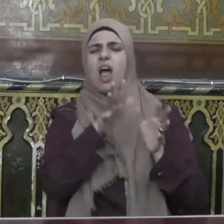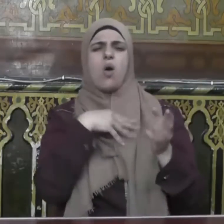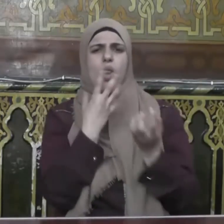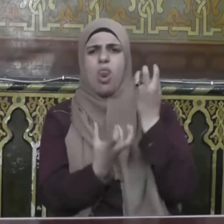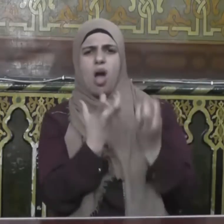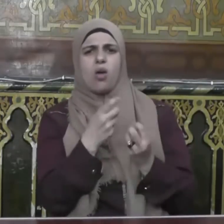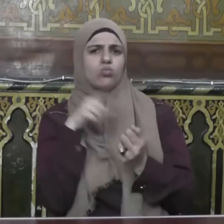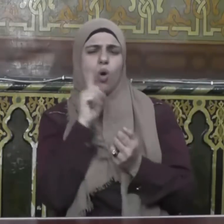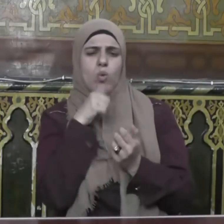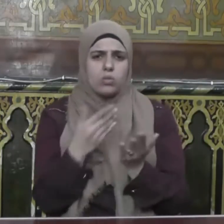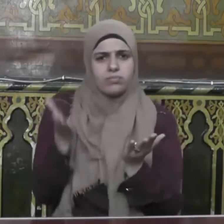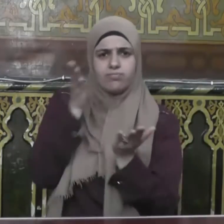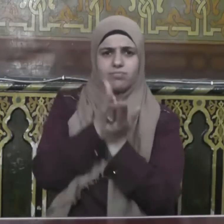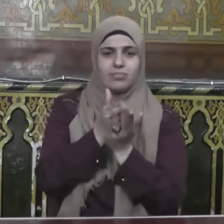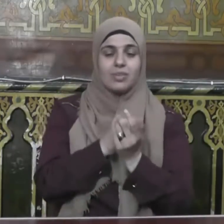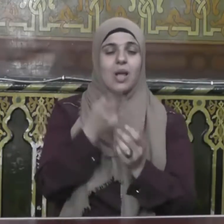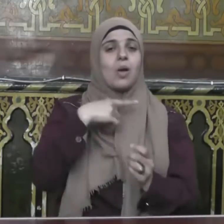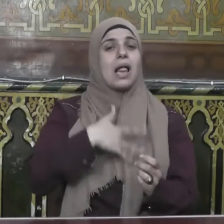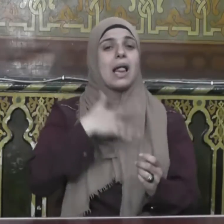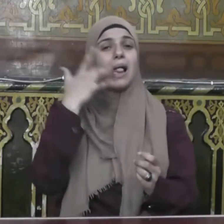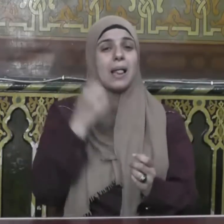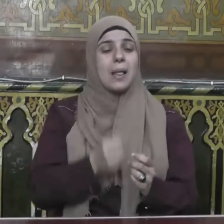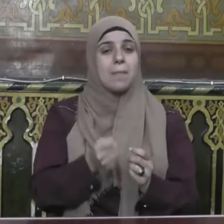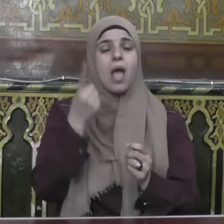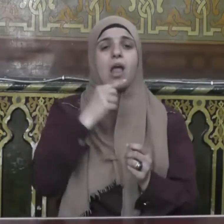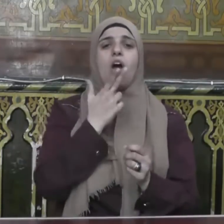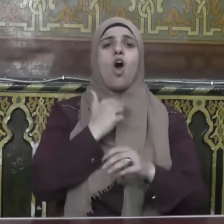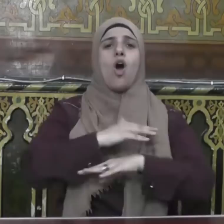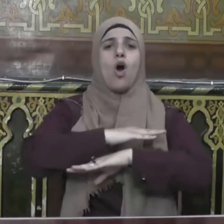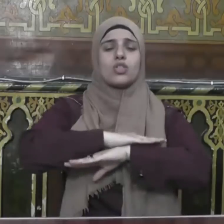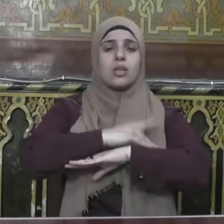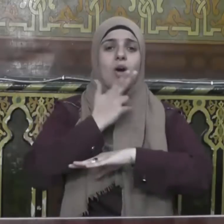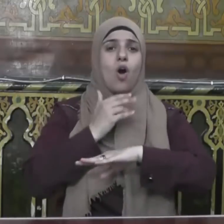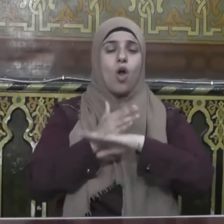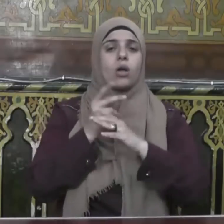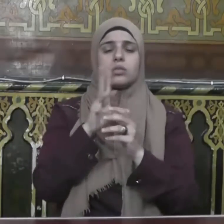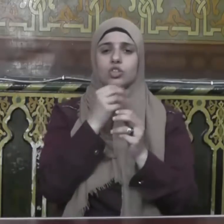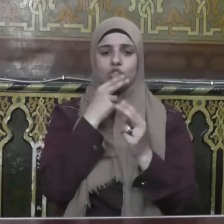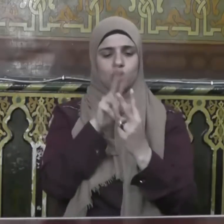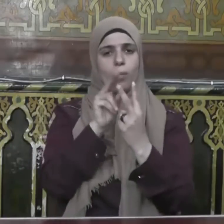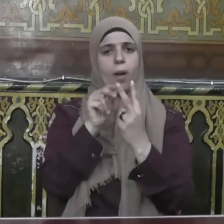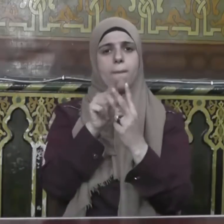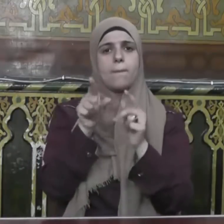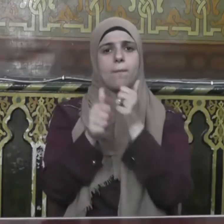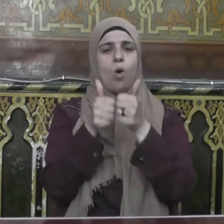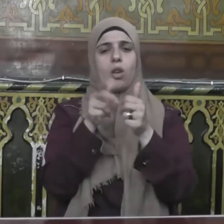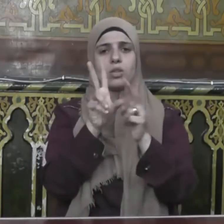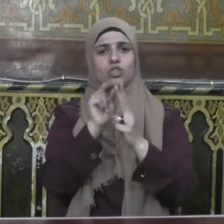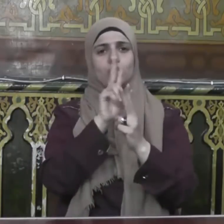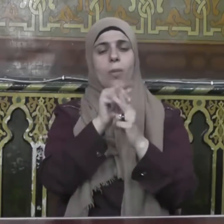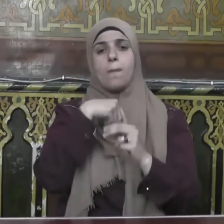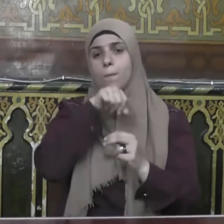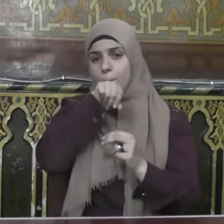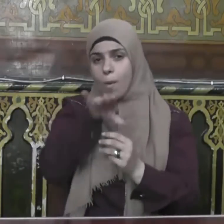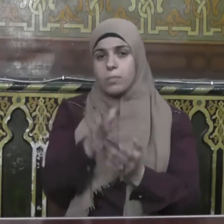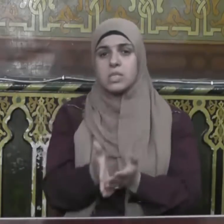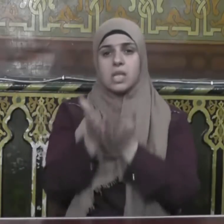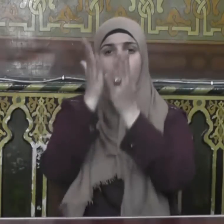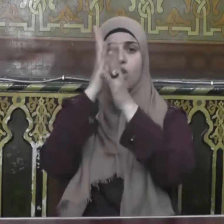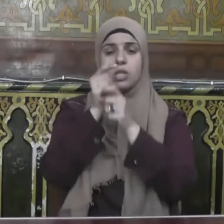والإيمان وحسن الخلق قرينان يقول نبينا صلى الله عليه وسلم أكمل